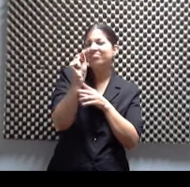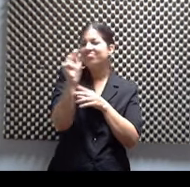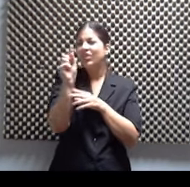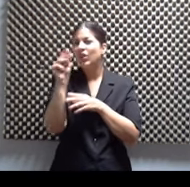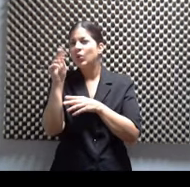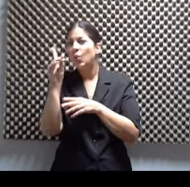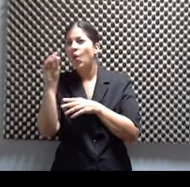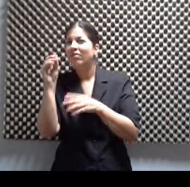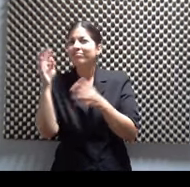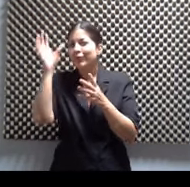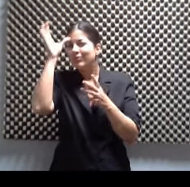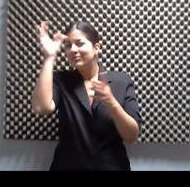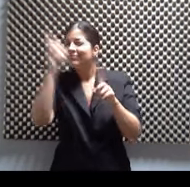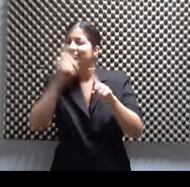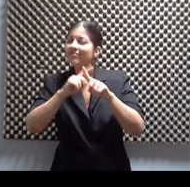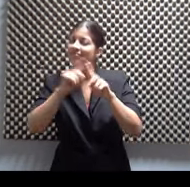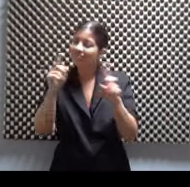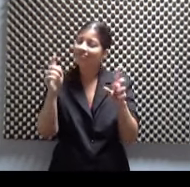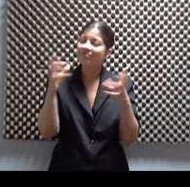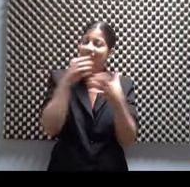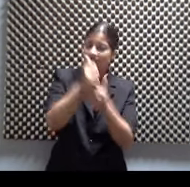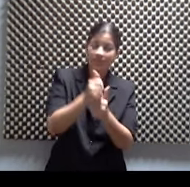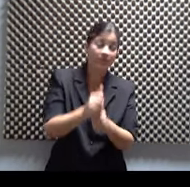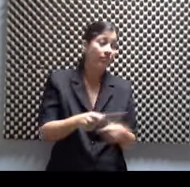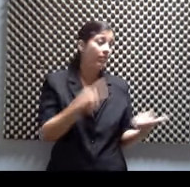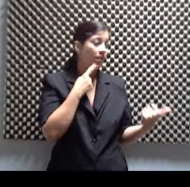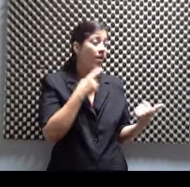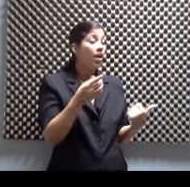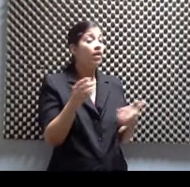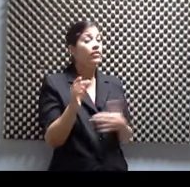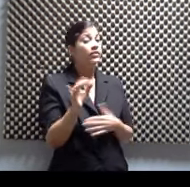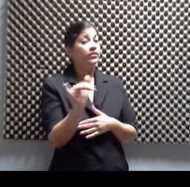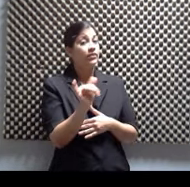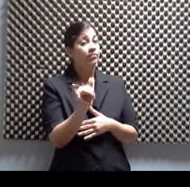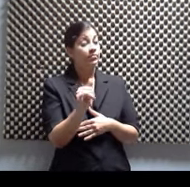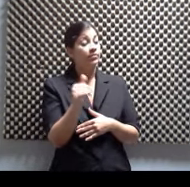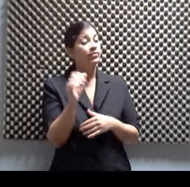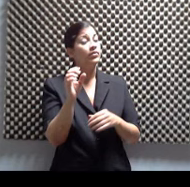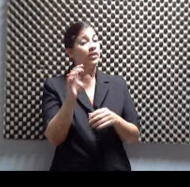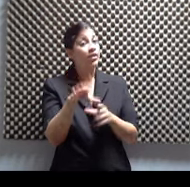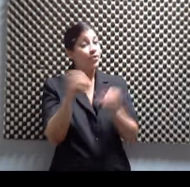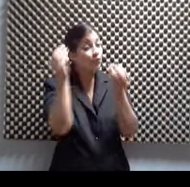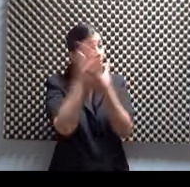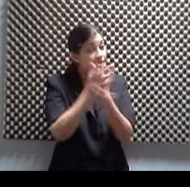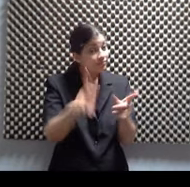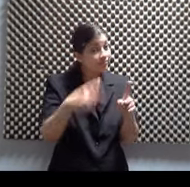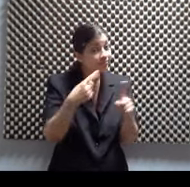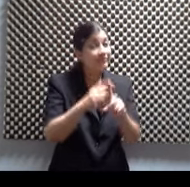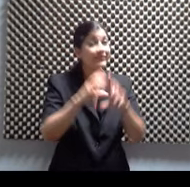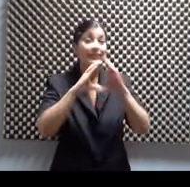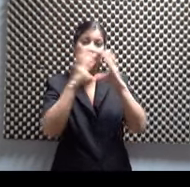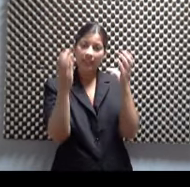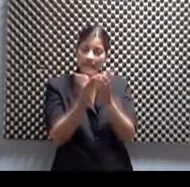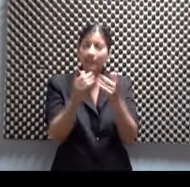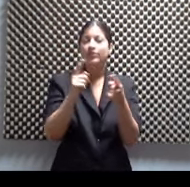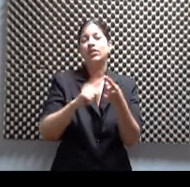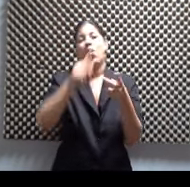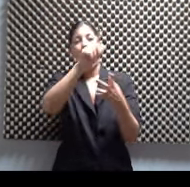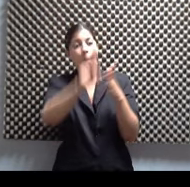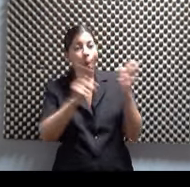tú sabes. En la página de internet pueden encontrar la información de las clases, las horas, dónde son las clases y de las profesoras que van a estar dando las